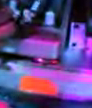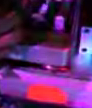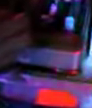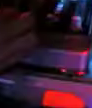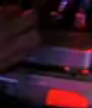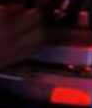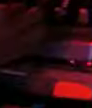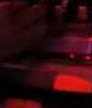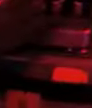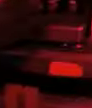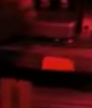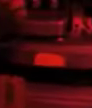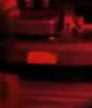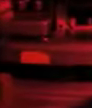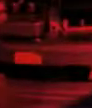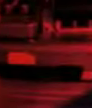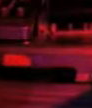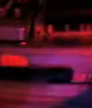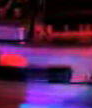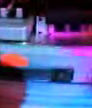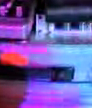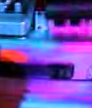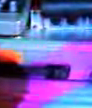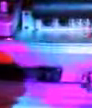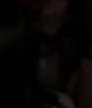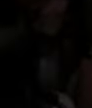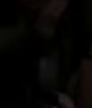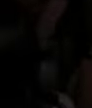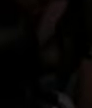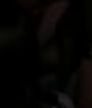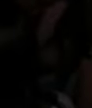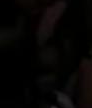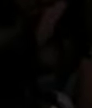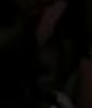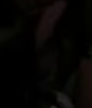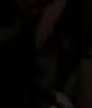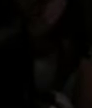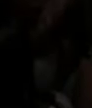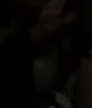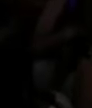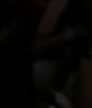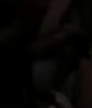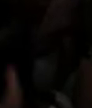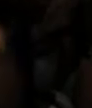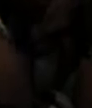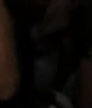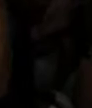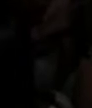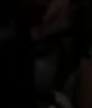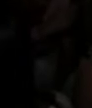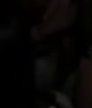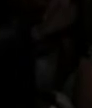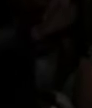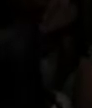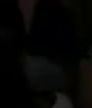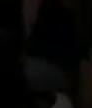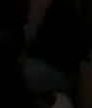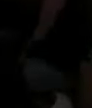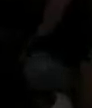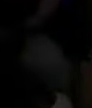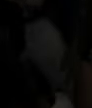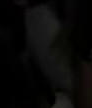com a mão esquerda e com a mão direita opera uma mesa de som. Meu nome é Luiz e meu sinal é esse em língua de sinais.